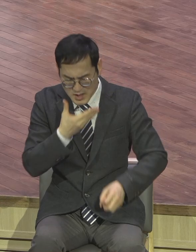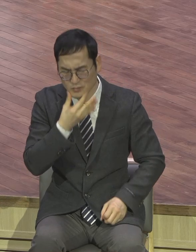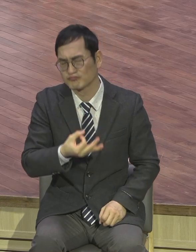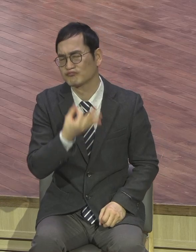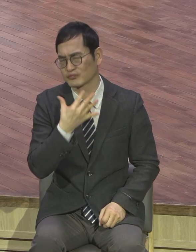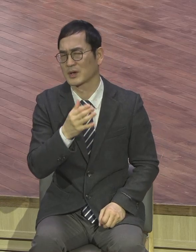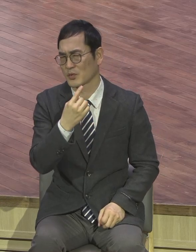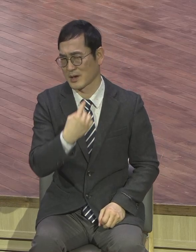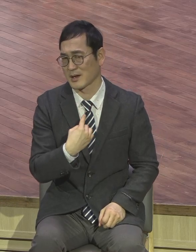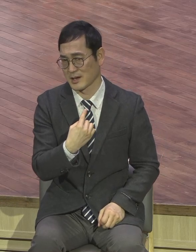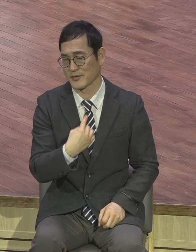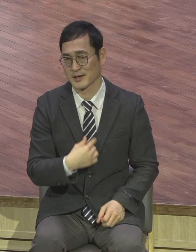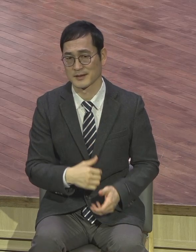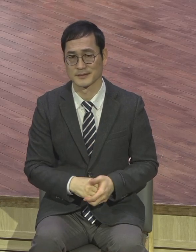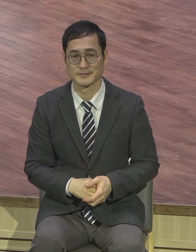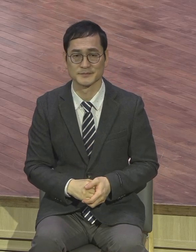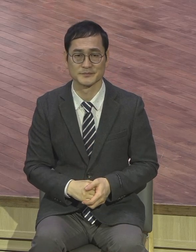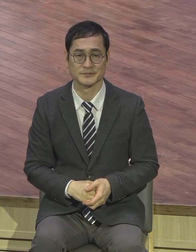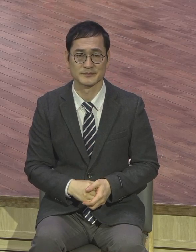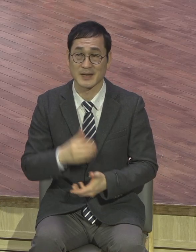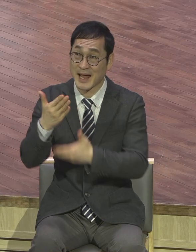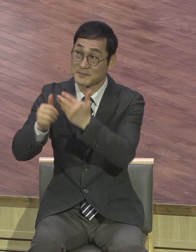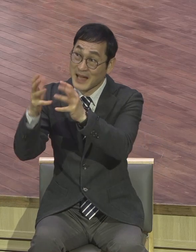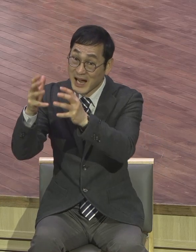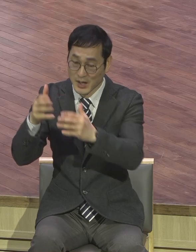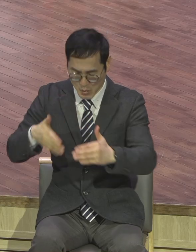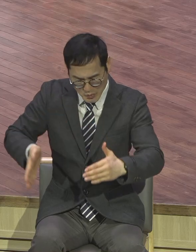사는 게. 하나님 나라가 없습니다. 생지옥입니다.